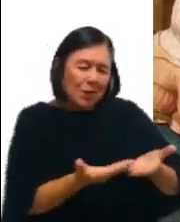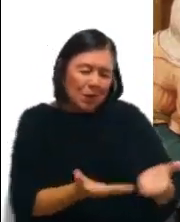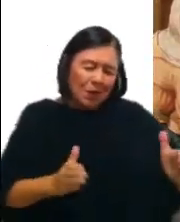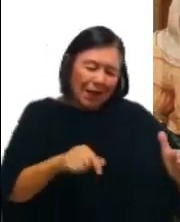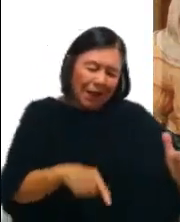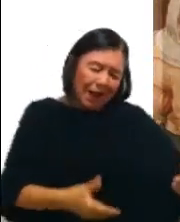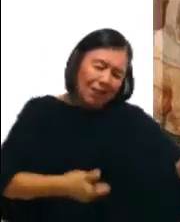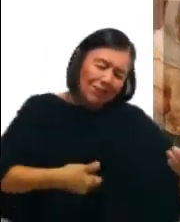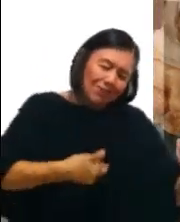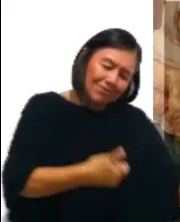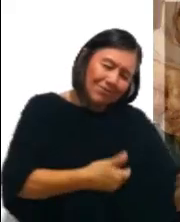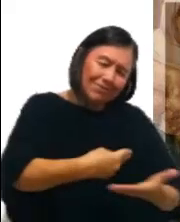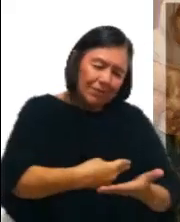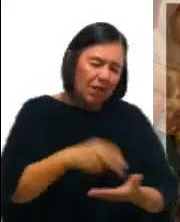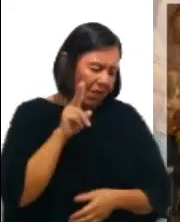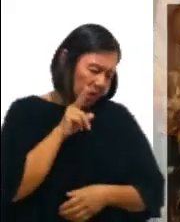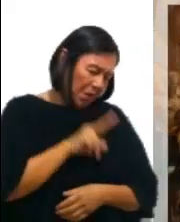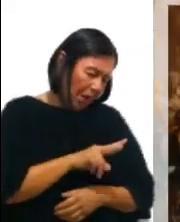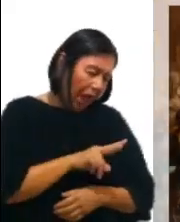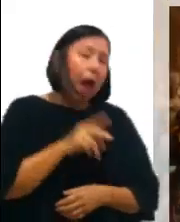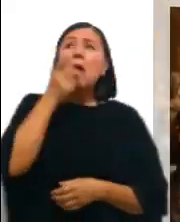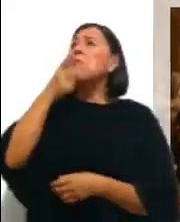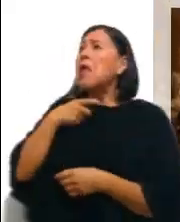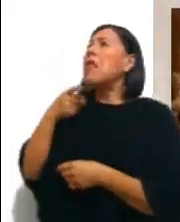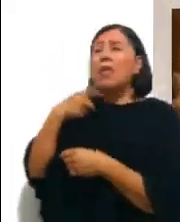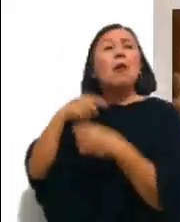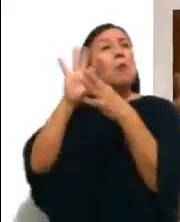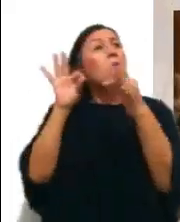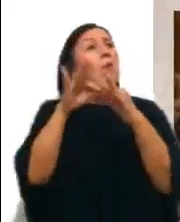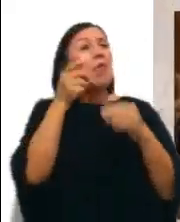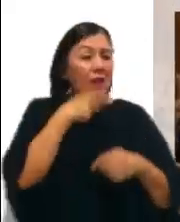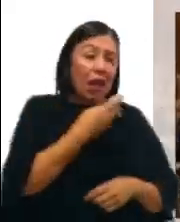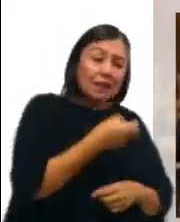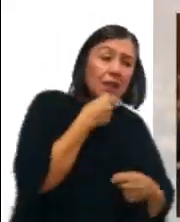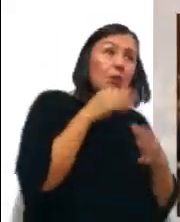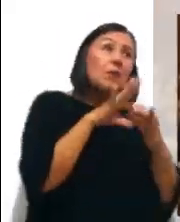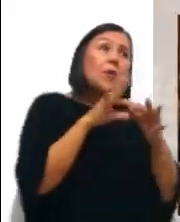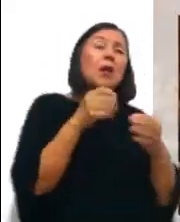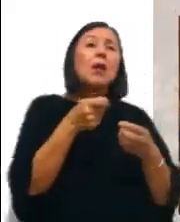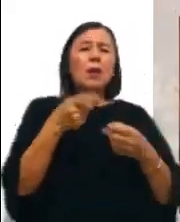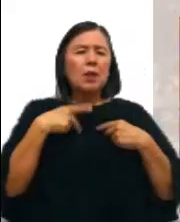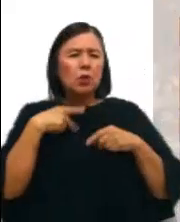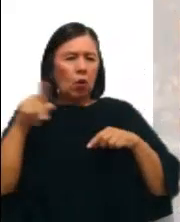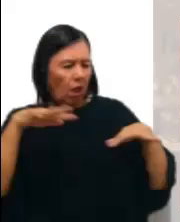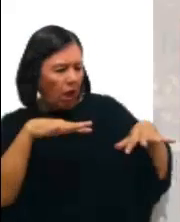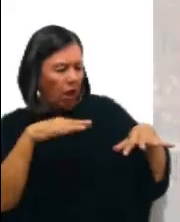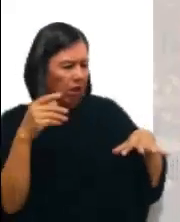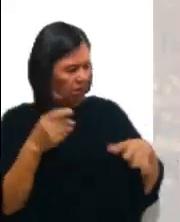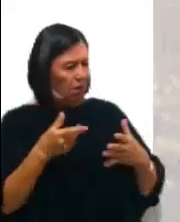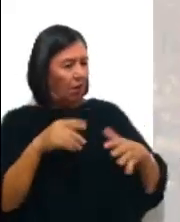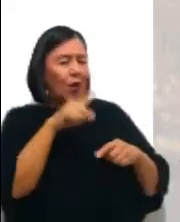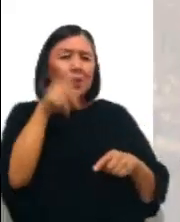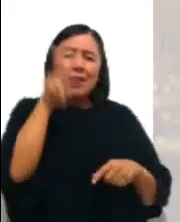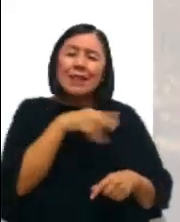Después de verlo, contaron lo que se les había dicho de aquel niño y cuantos los oían quedaban maravillados